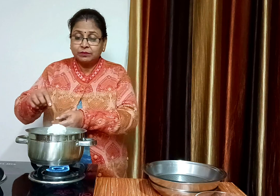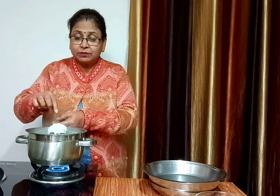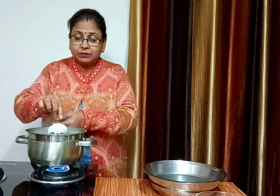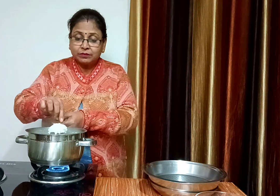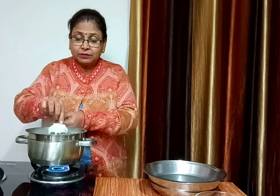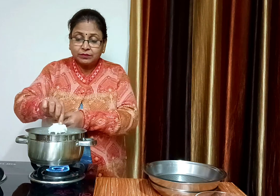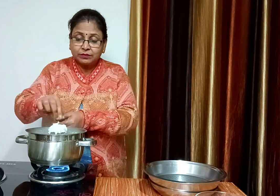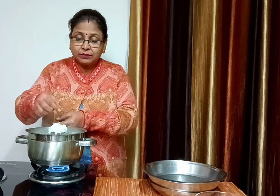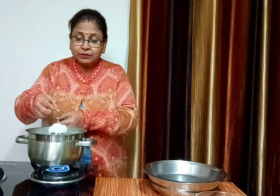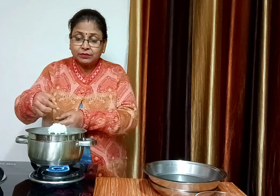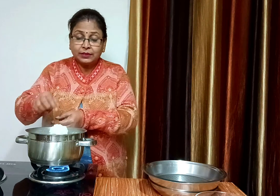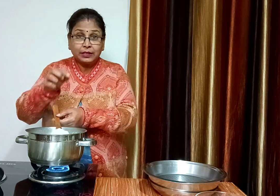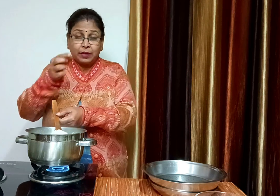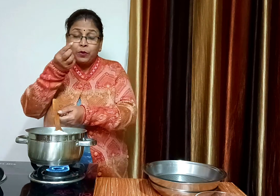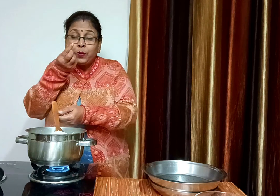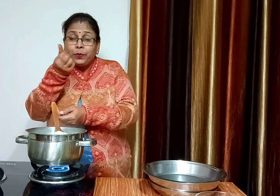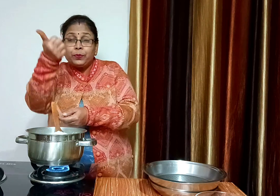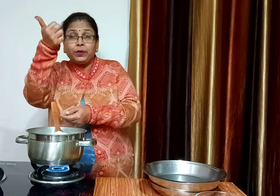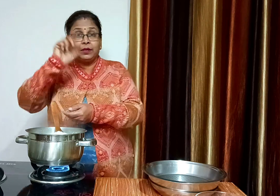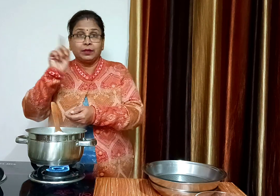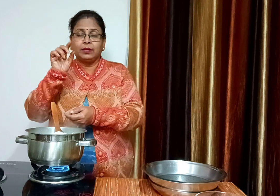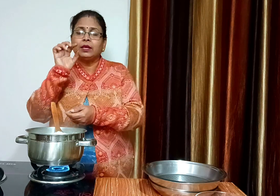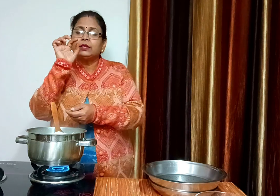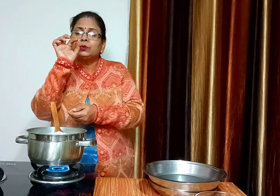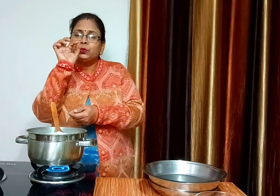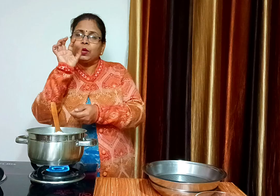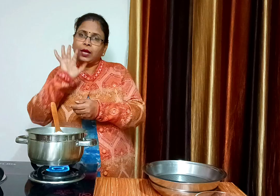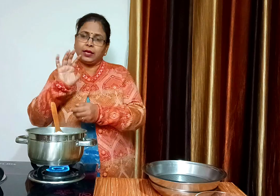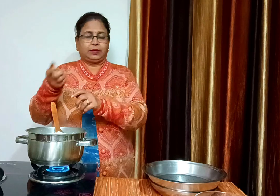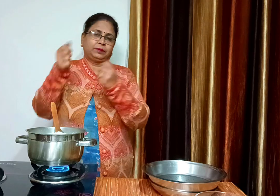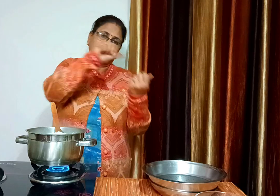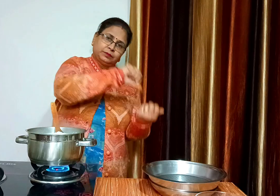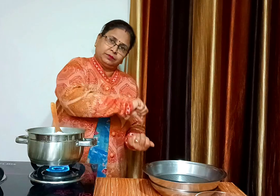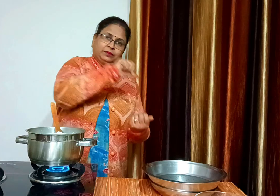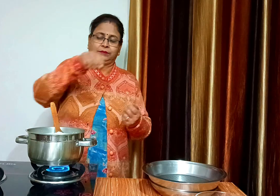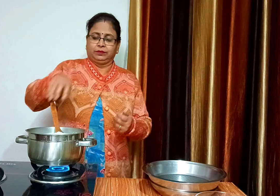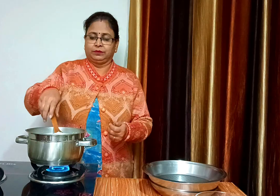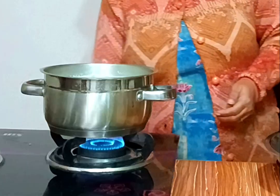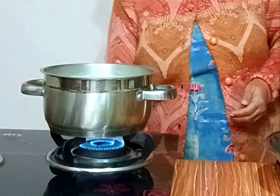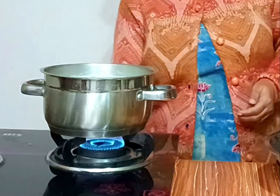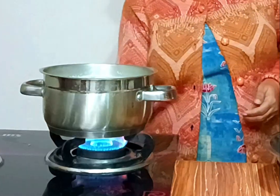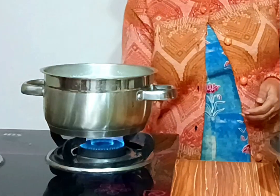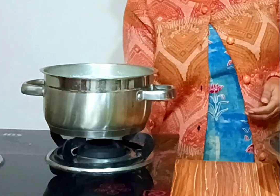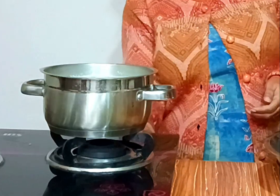हमें चावल को पूरा नहीं पकाना इसे थोड़ा कम ही पकाएंगे चावल हलके पक गए हैं अब गैस बन करके इन्हें निकाल लेंगे